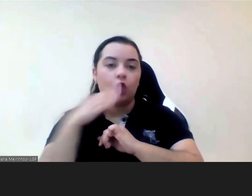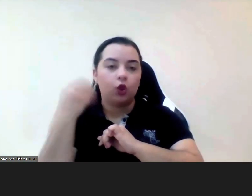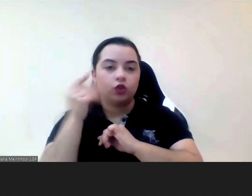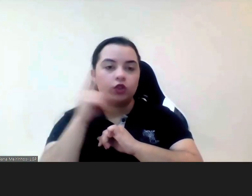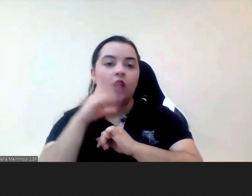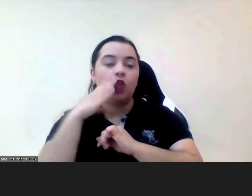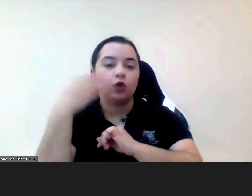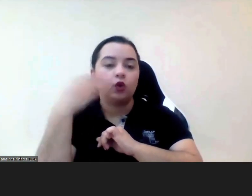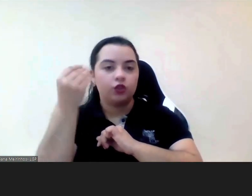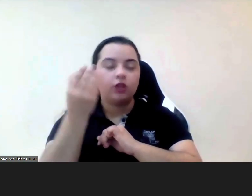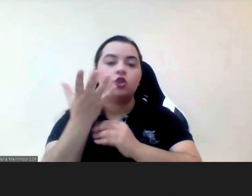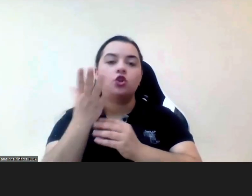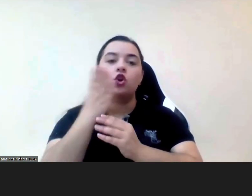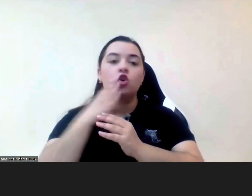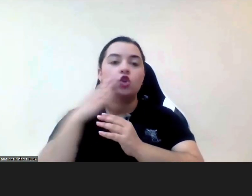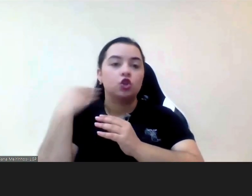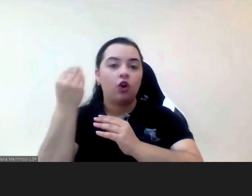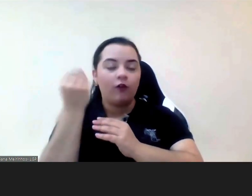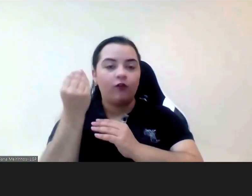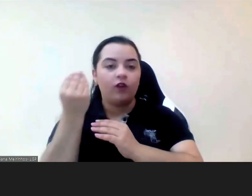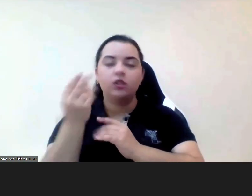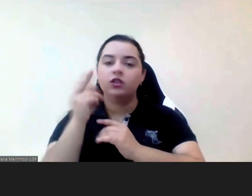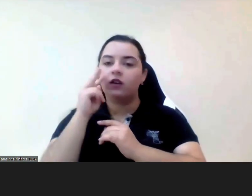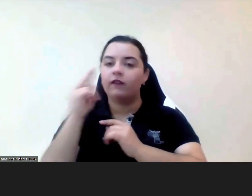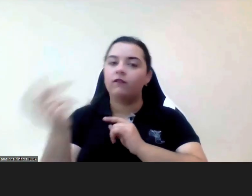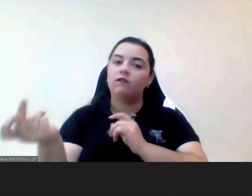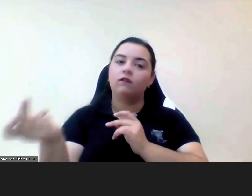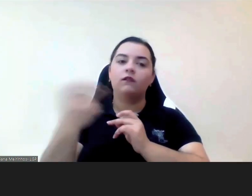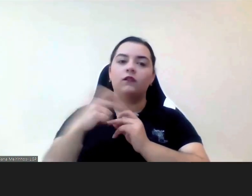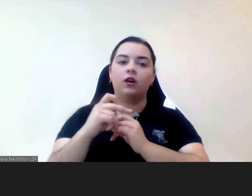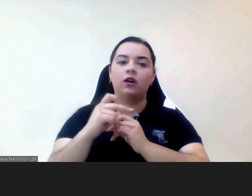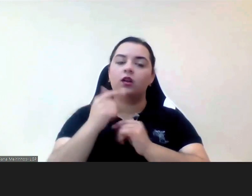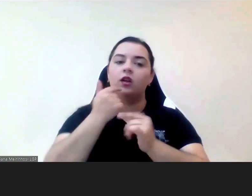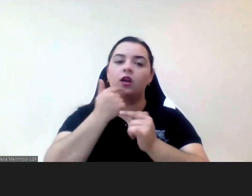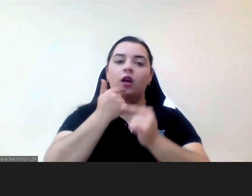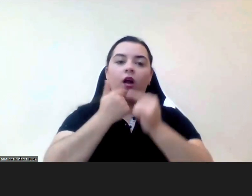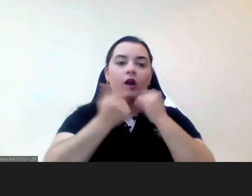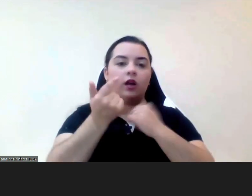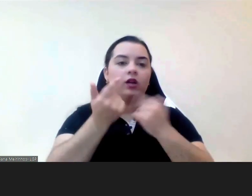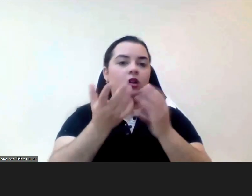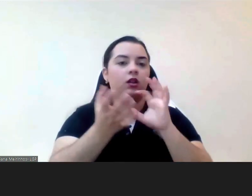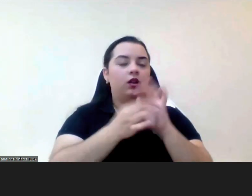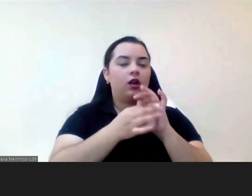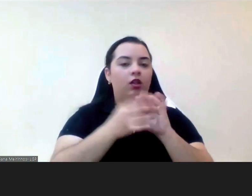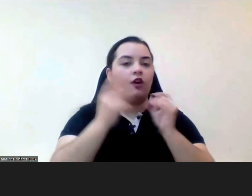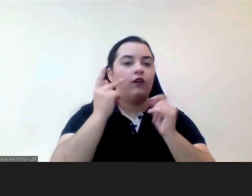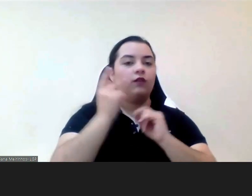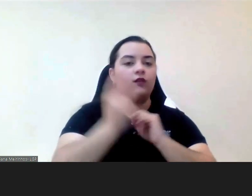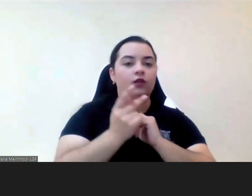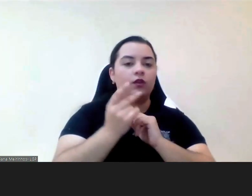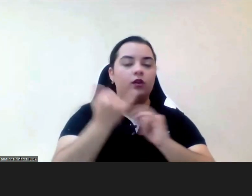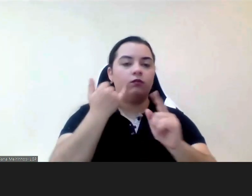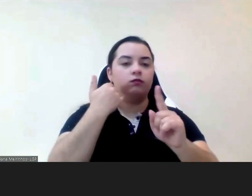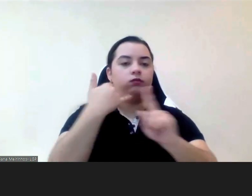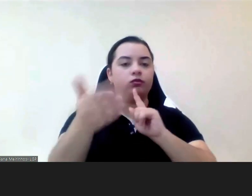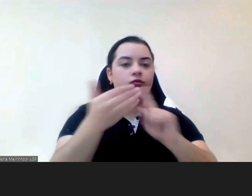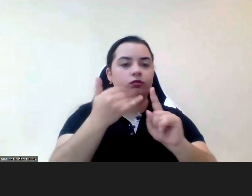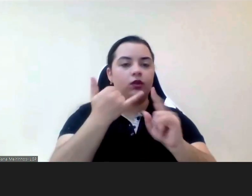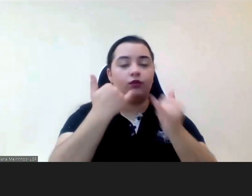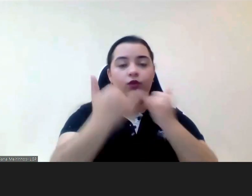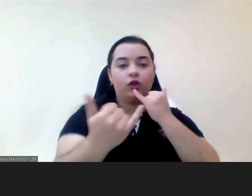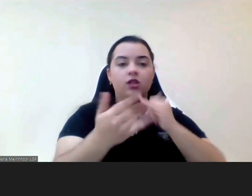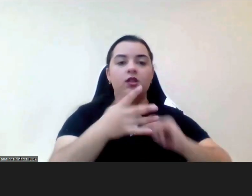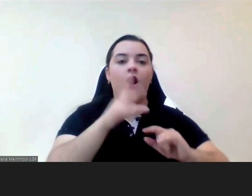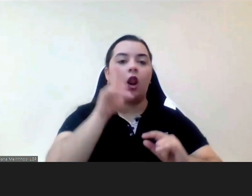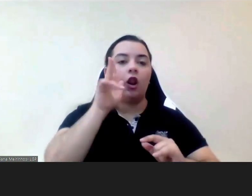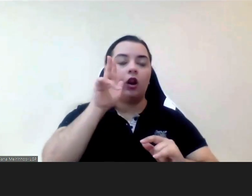nos nos chegam com a questão da violência no namoro etc nós temos feito